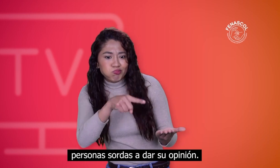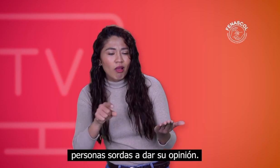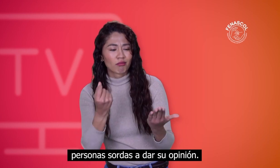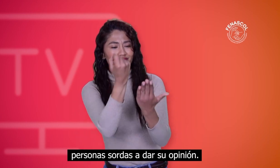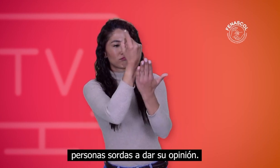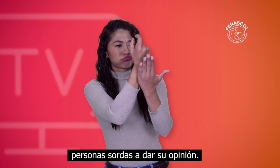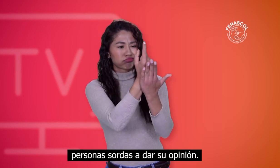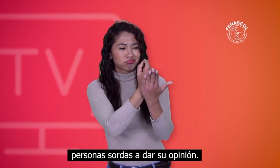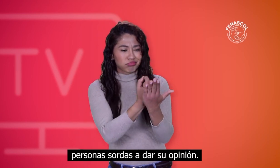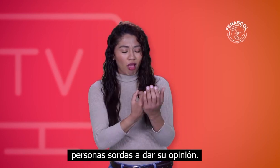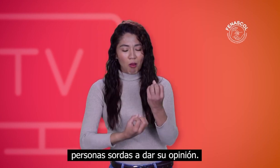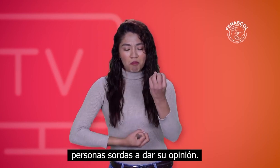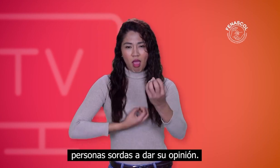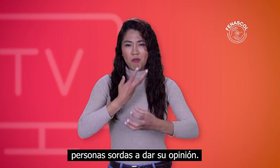personas sordas a dar su opinión.